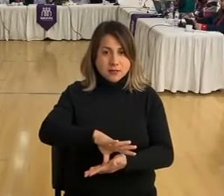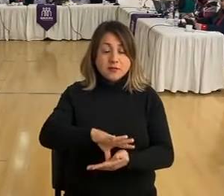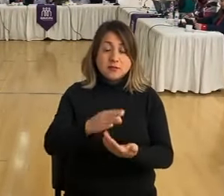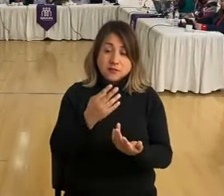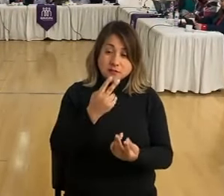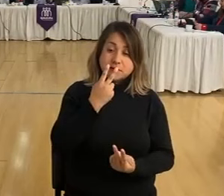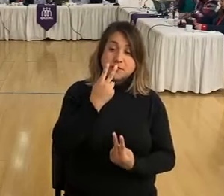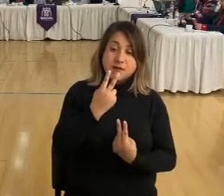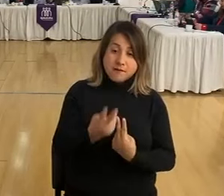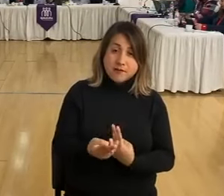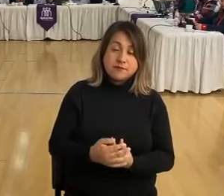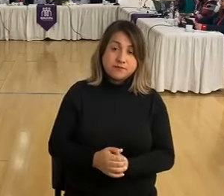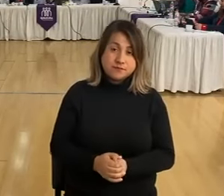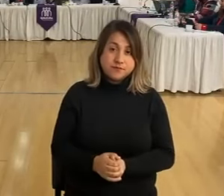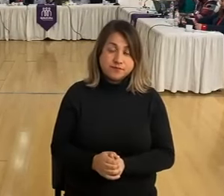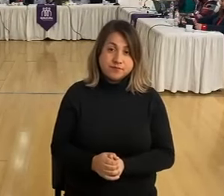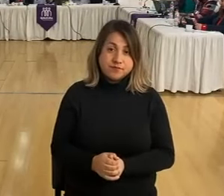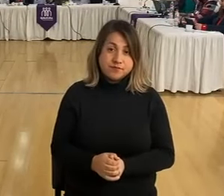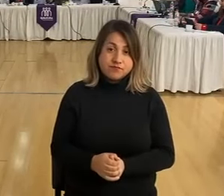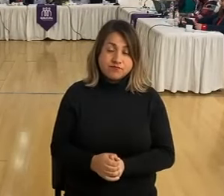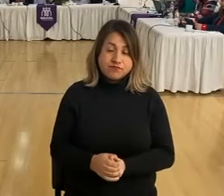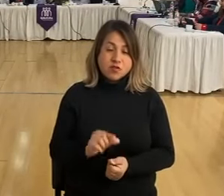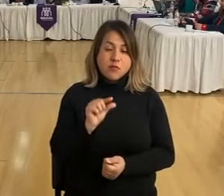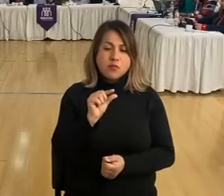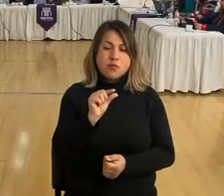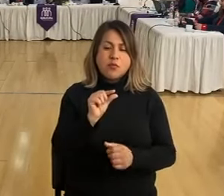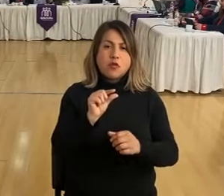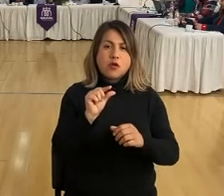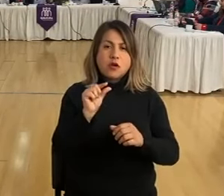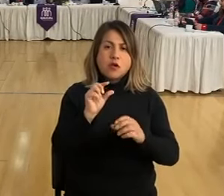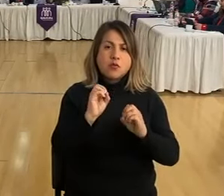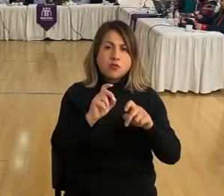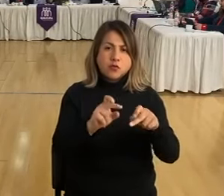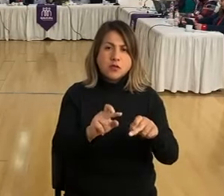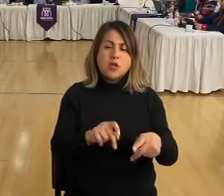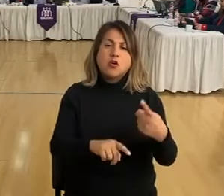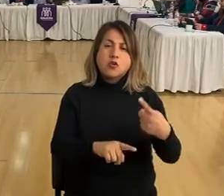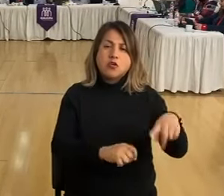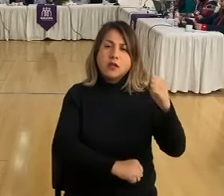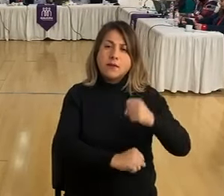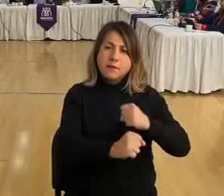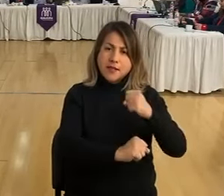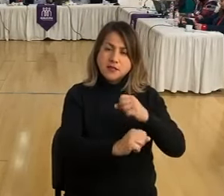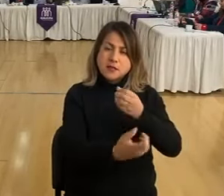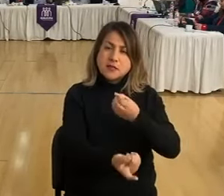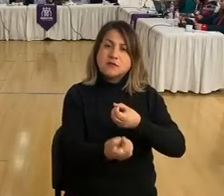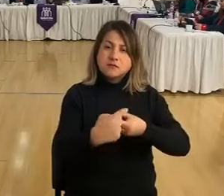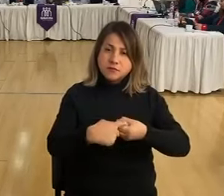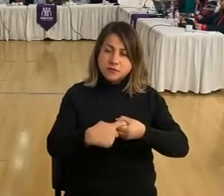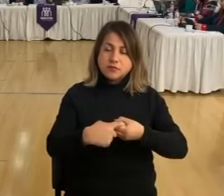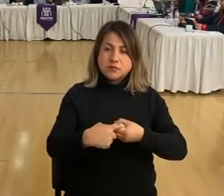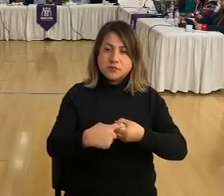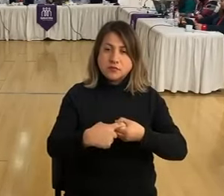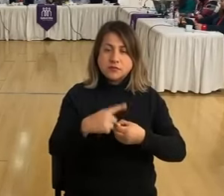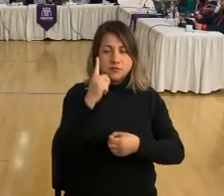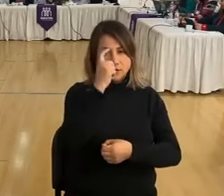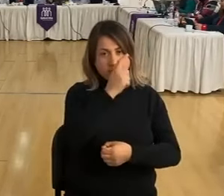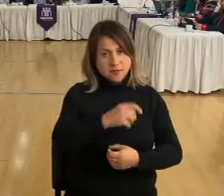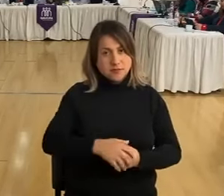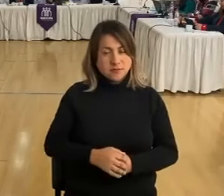pocas posibilidades de tener otro oferente, de que haya otra posibilidad.